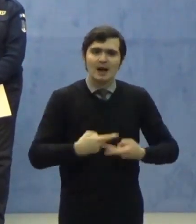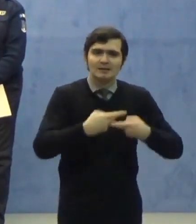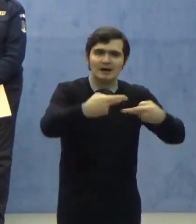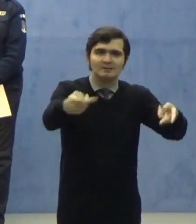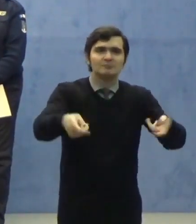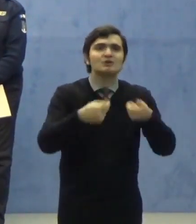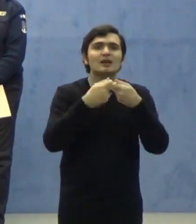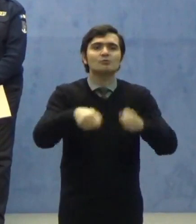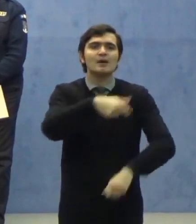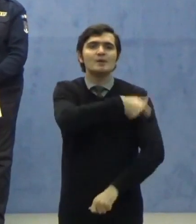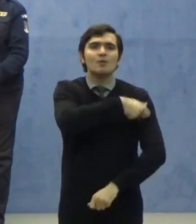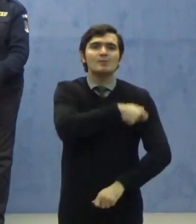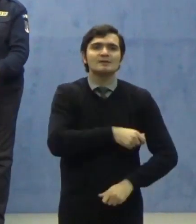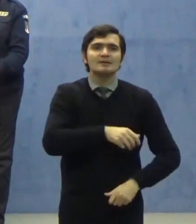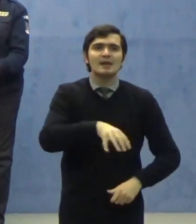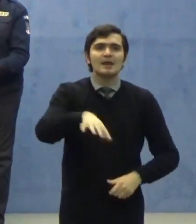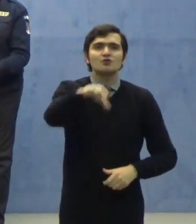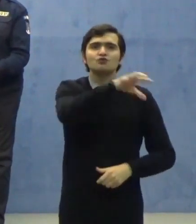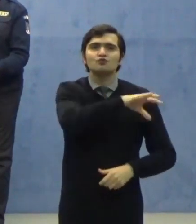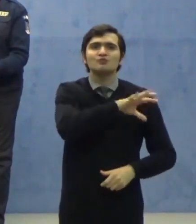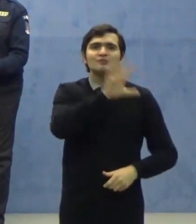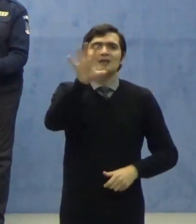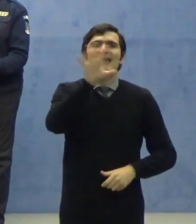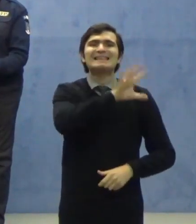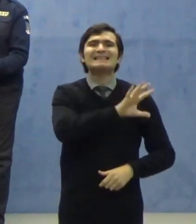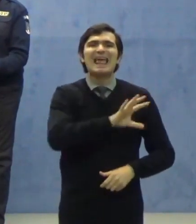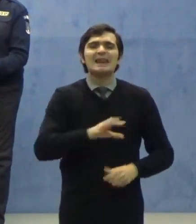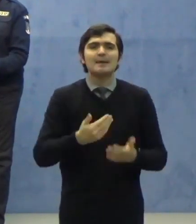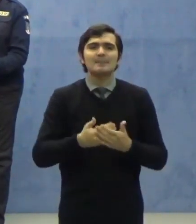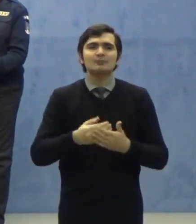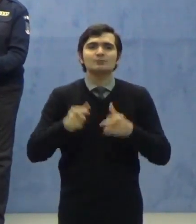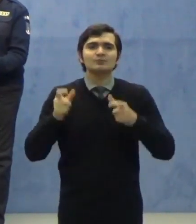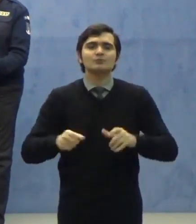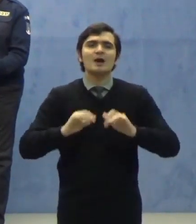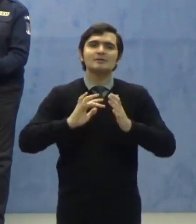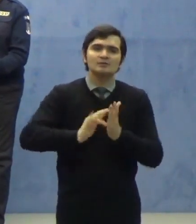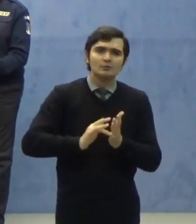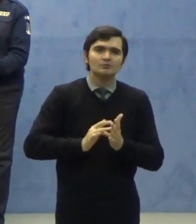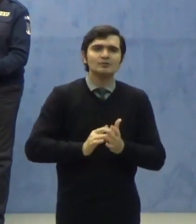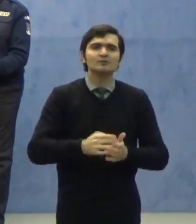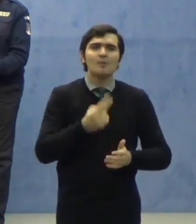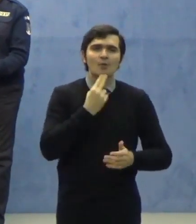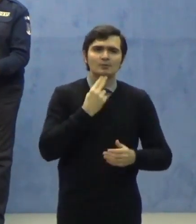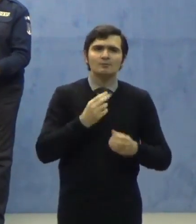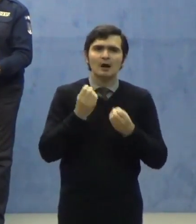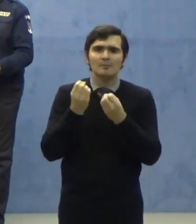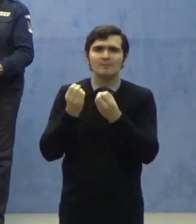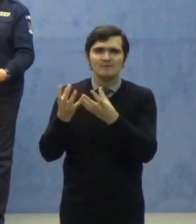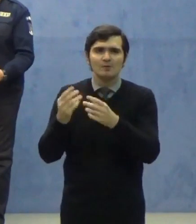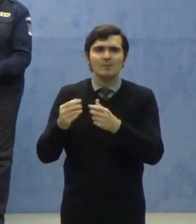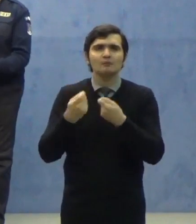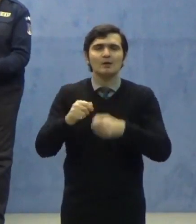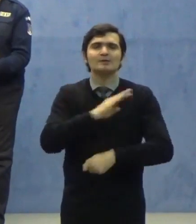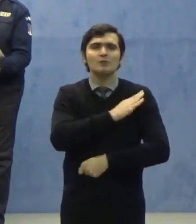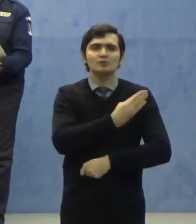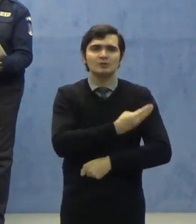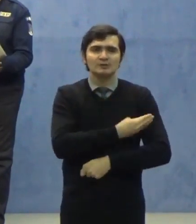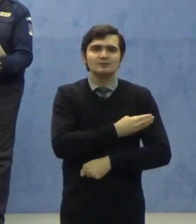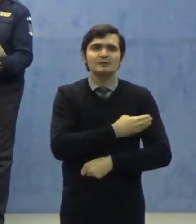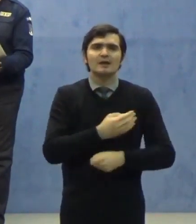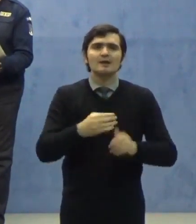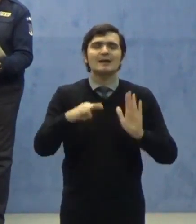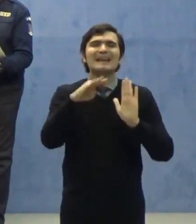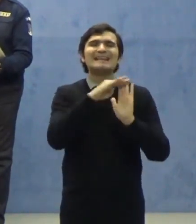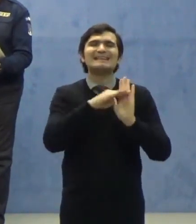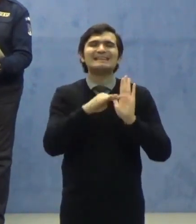către toate comitetele județene pentru situații de urgență și către toate autoritățile publice locale listele cu datele